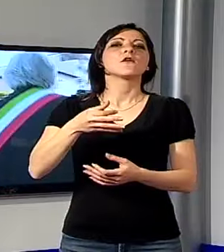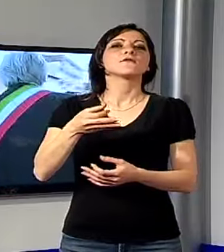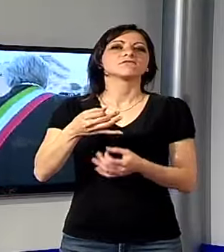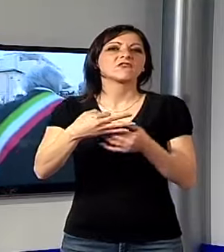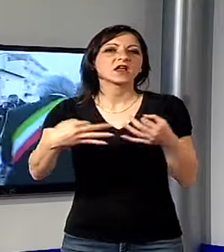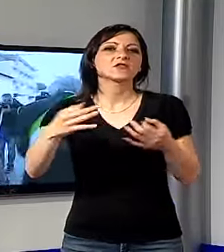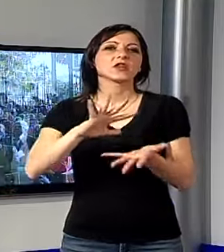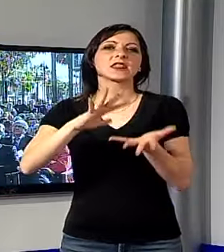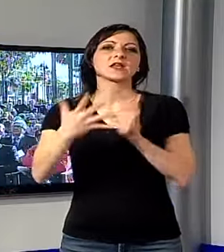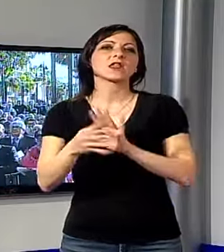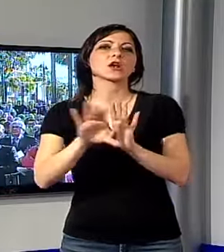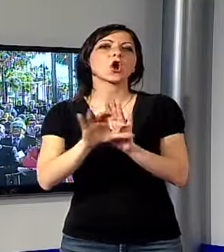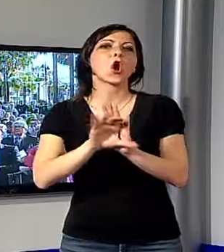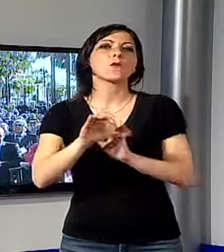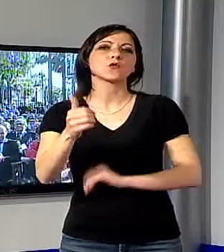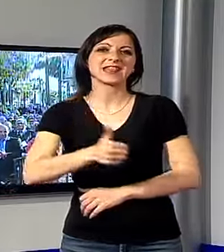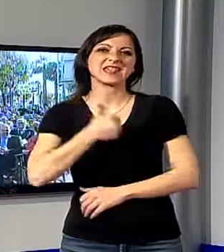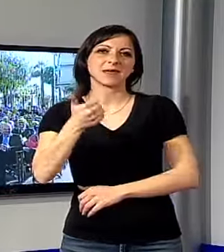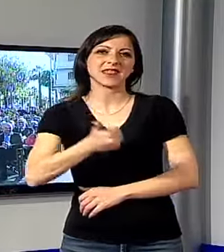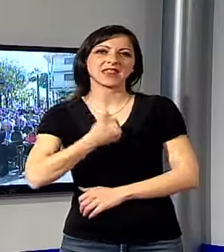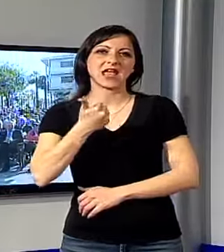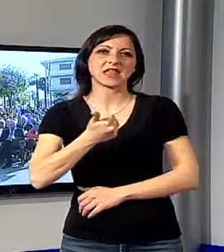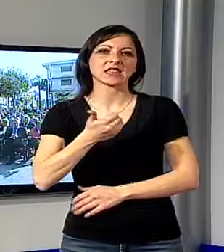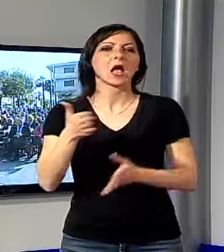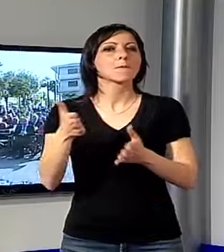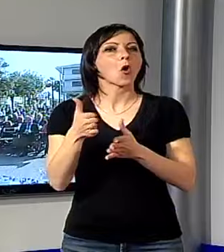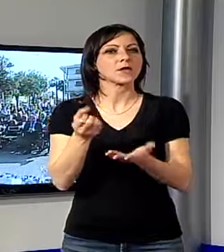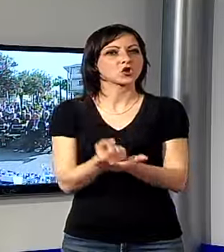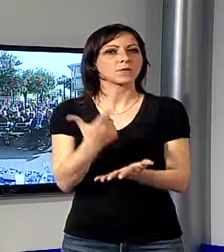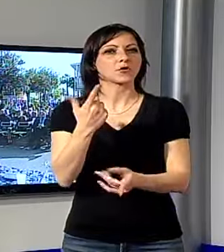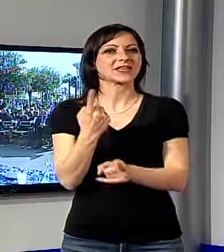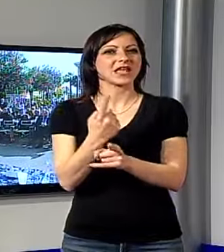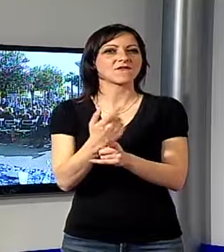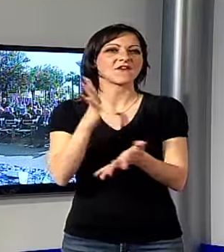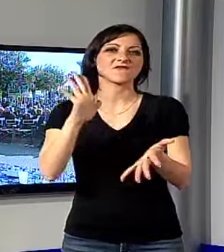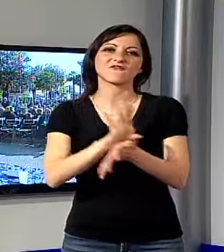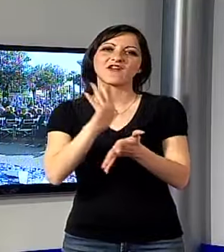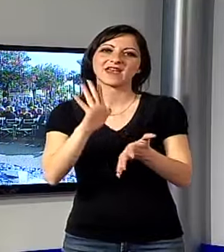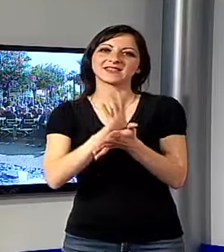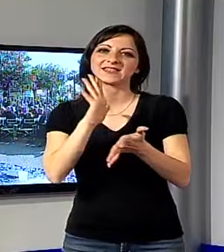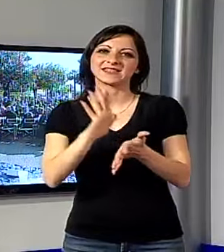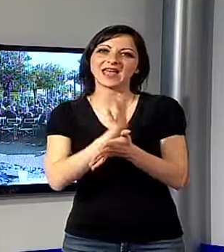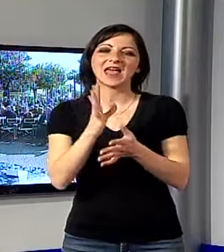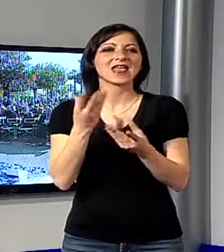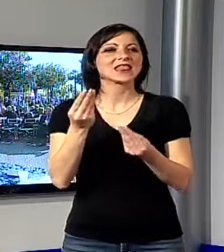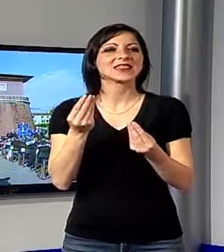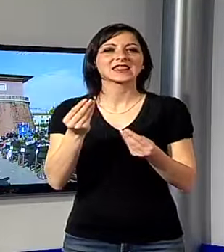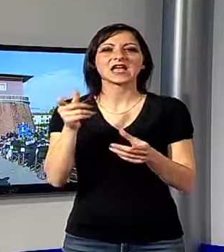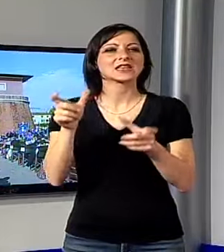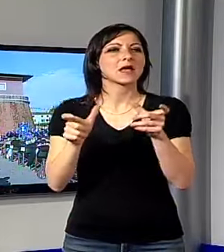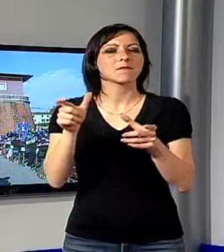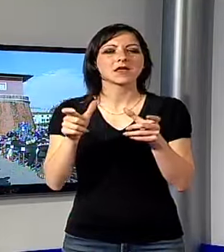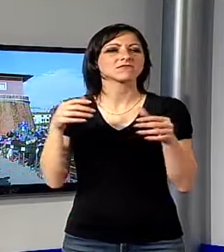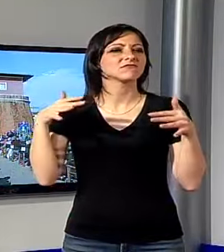indipendente. Un momento troppo importante per non celebrarlo con una giornata di festa. Sono stati tantissimi e tutti molto